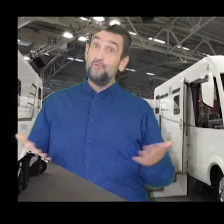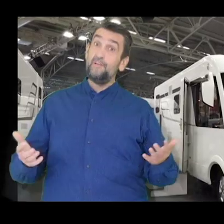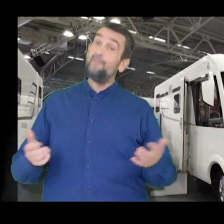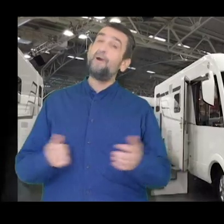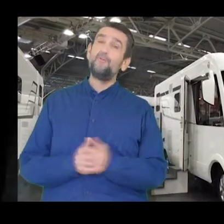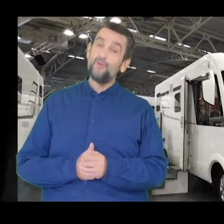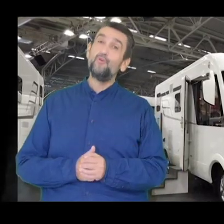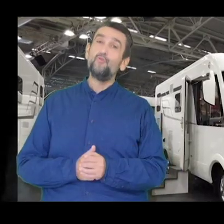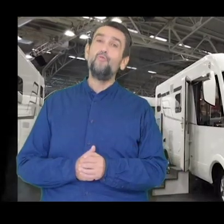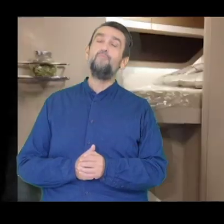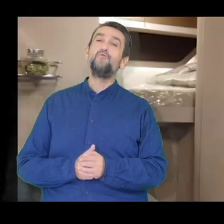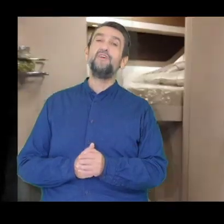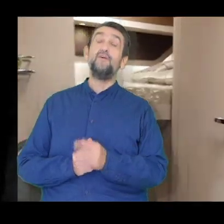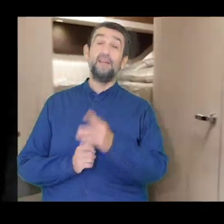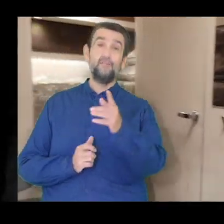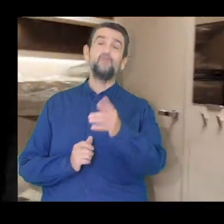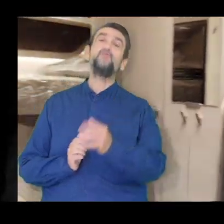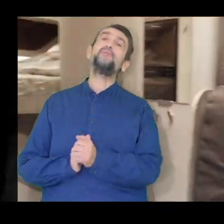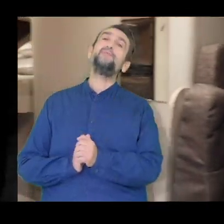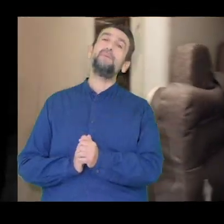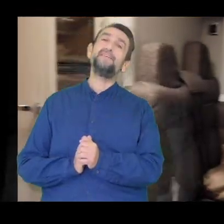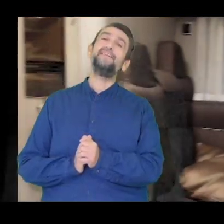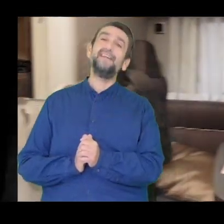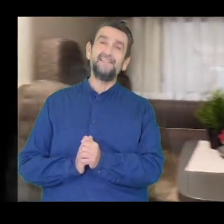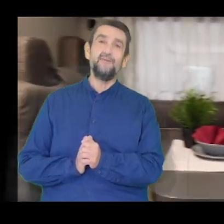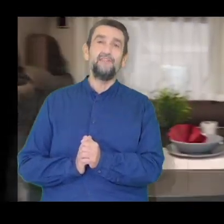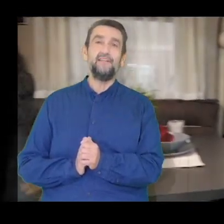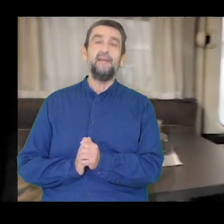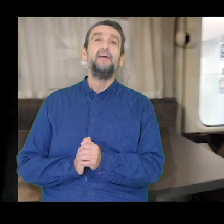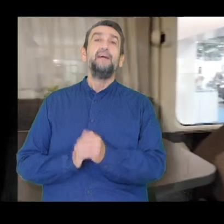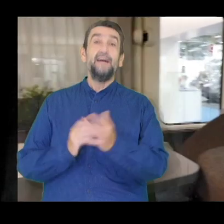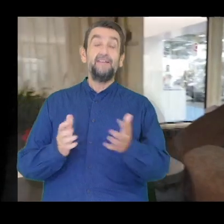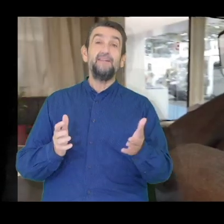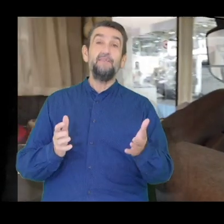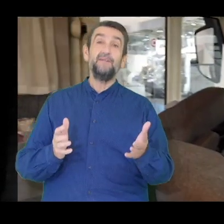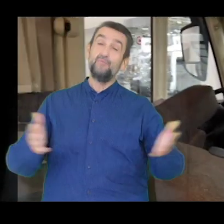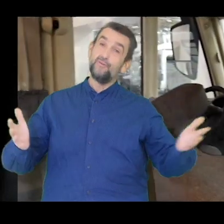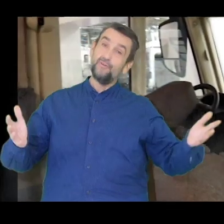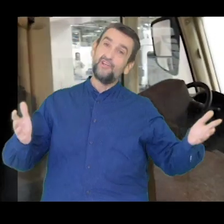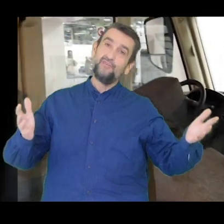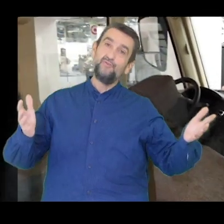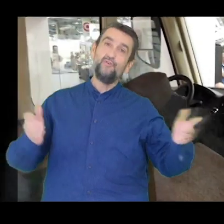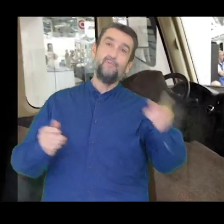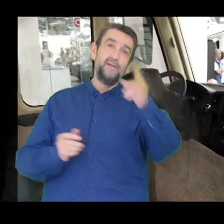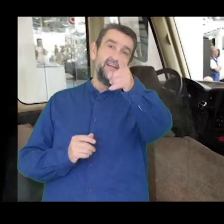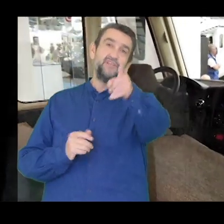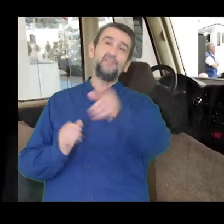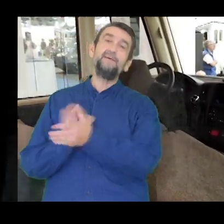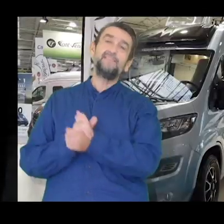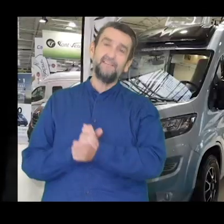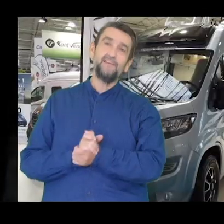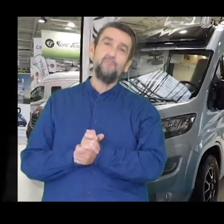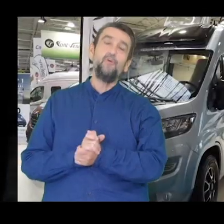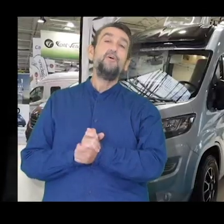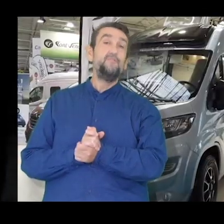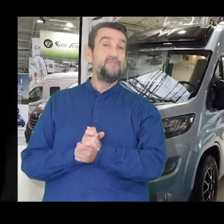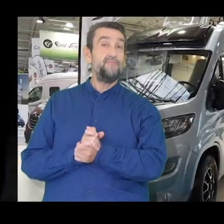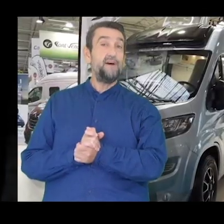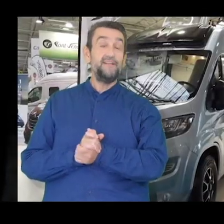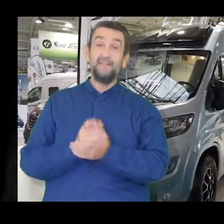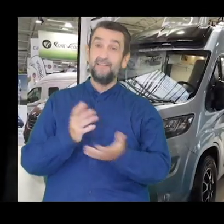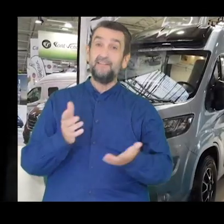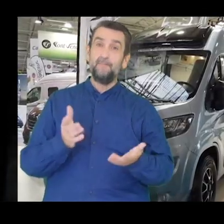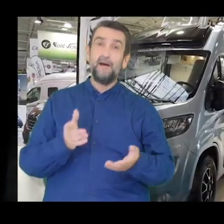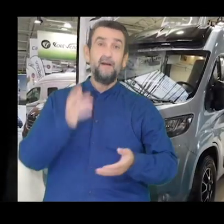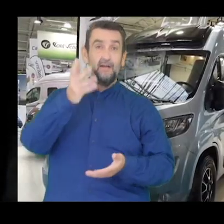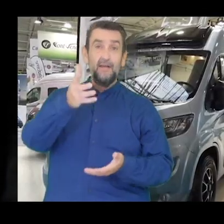donc n'oubliez pas on se retrouve au bourget en attendant je vous souhaite passer un excellent été à très très bientôt sur notre chaîne youtube et j'espère sincèrement vous